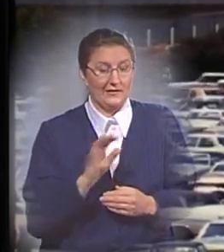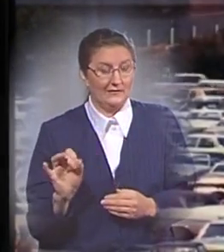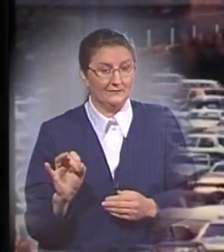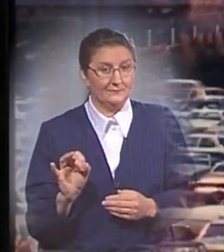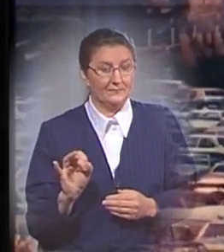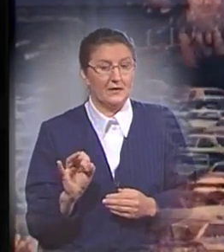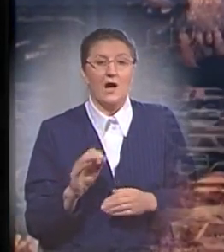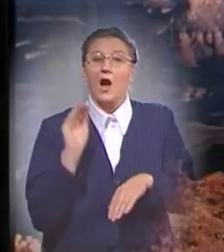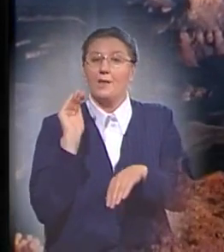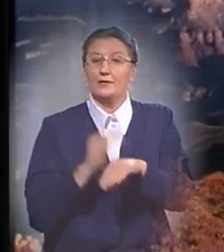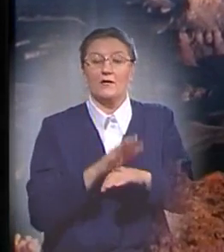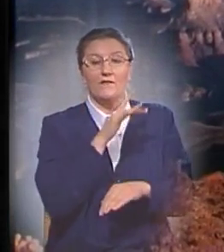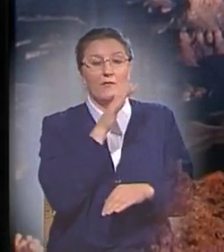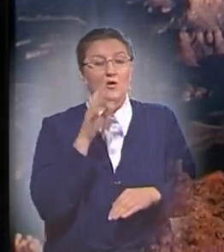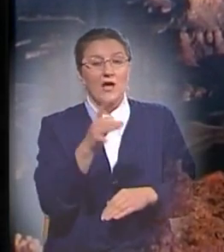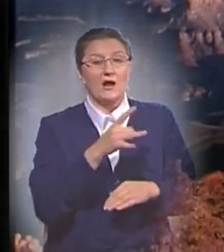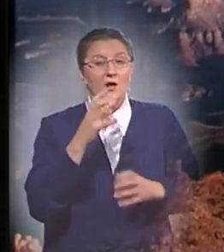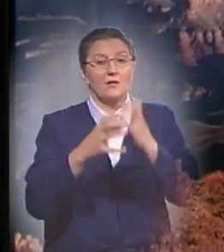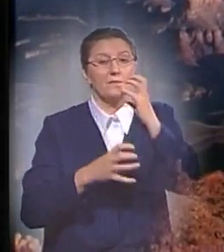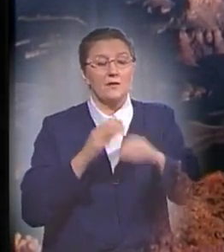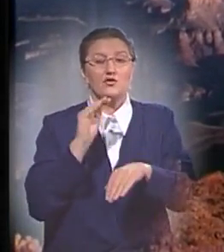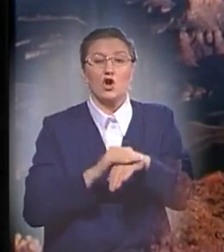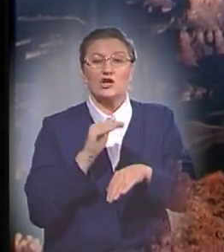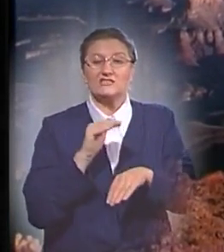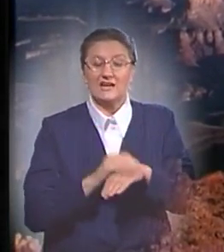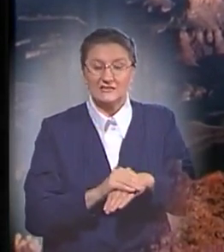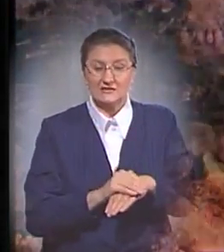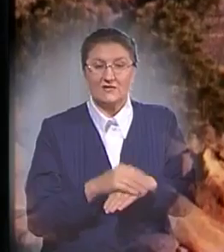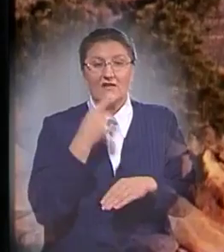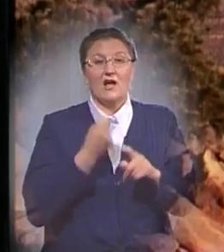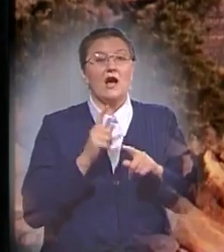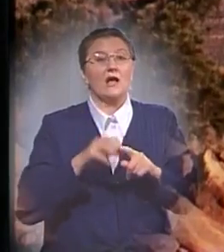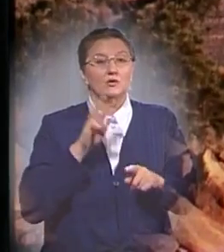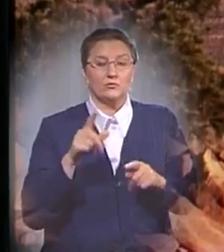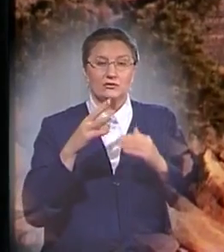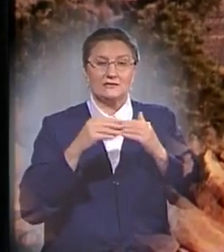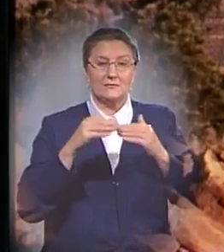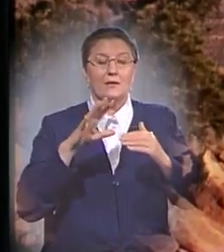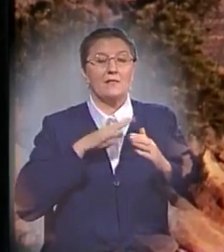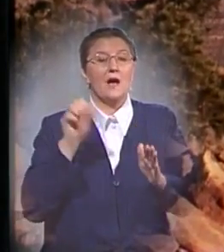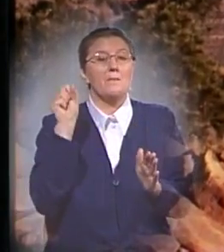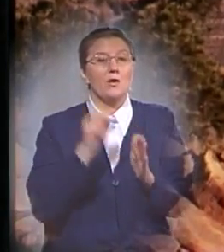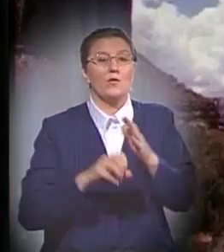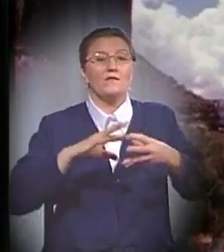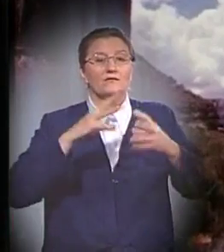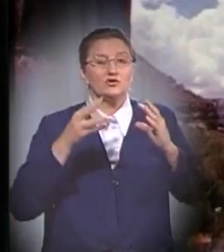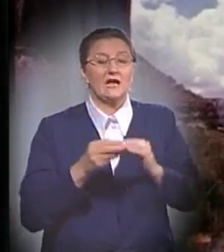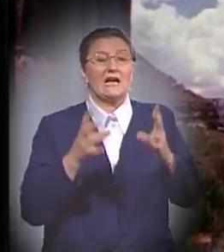Обнаруженные во многих районах мира доказательства говорят о том, что Земля была погублена в результате катастрофического